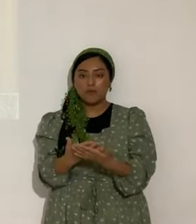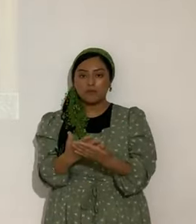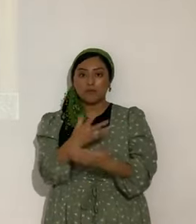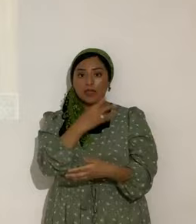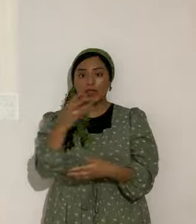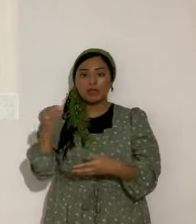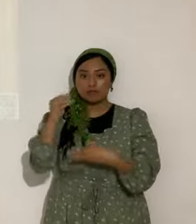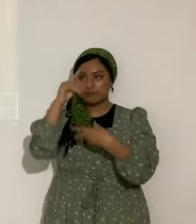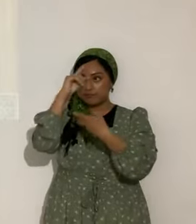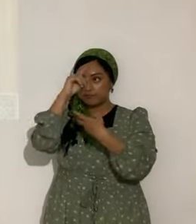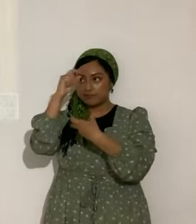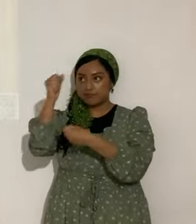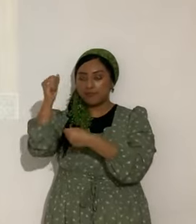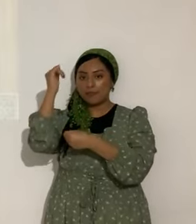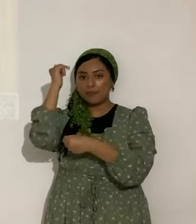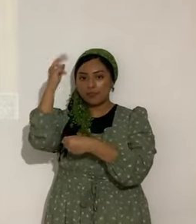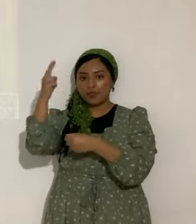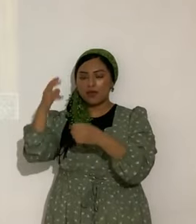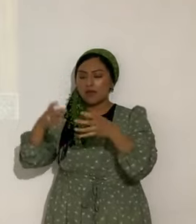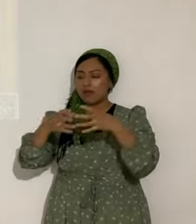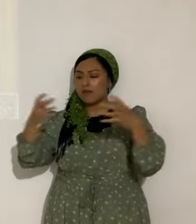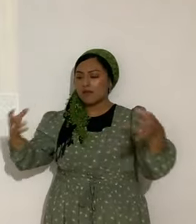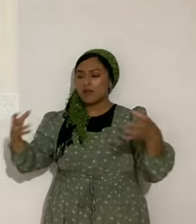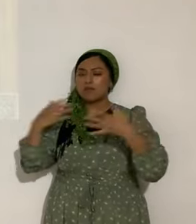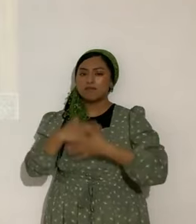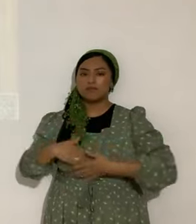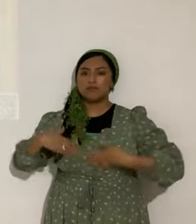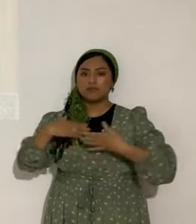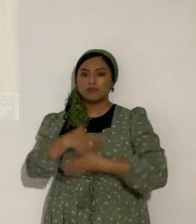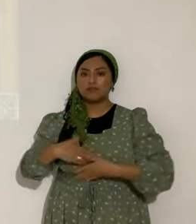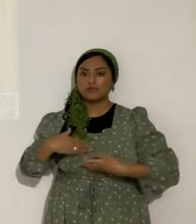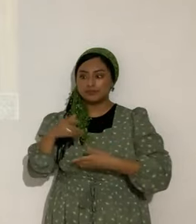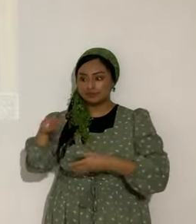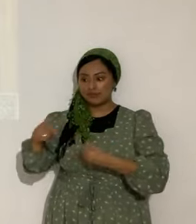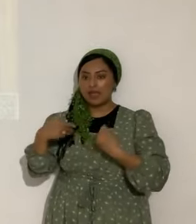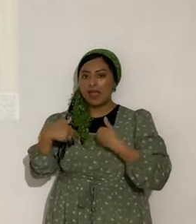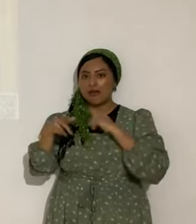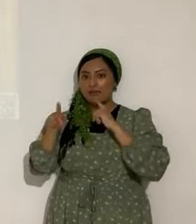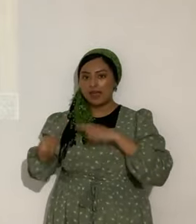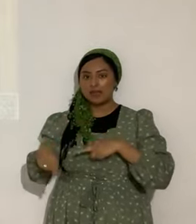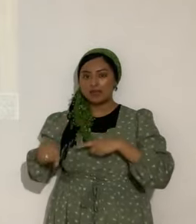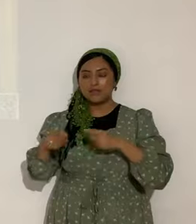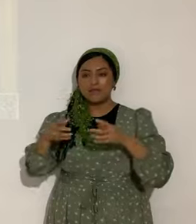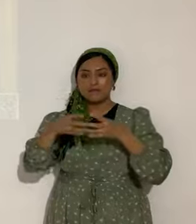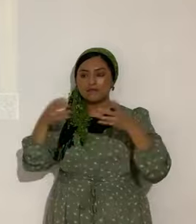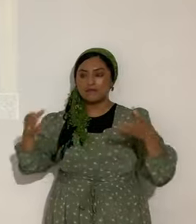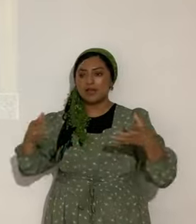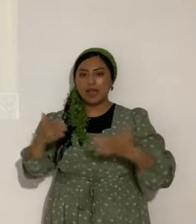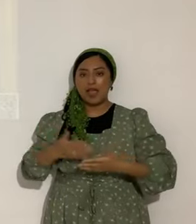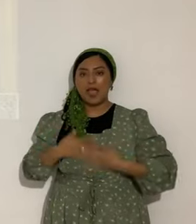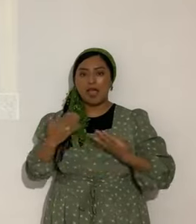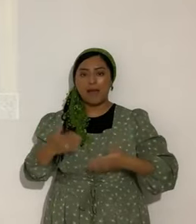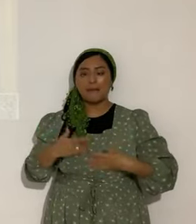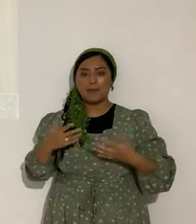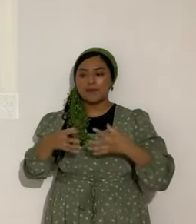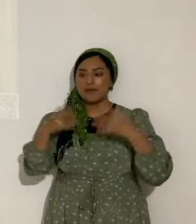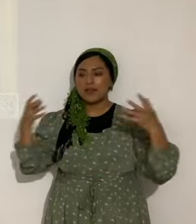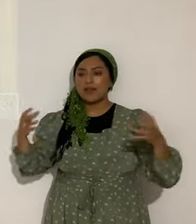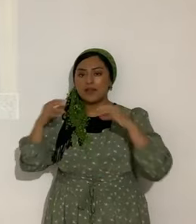confía en Yahweh es muy dichoso. Ahí está la respuesta. Es muy feliz. Es muy dichoso. Es muy